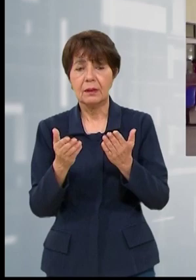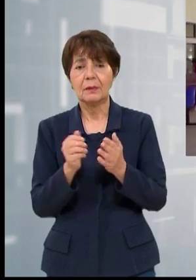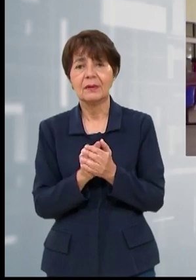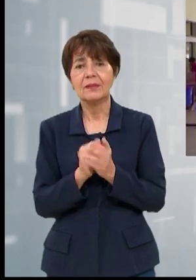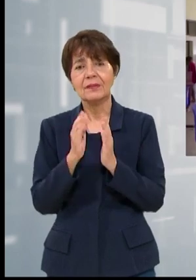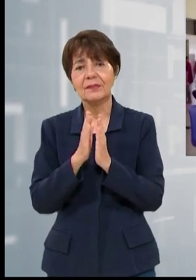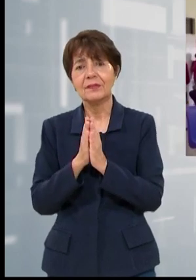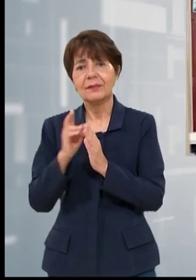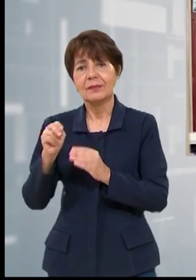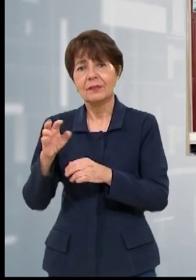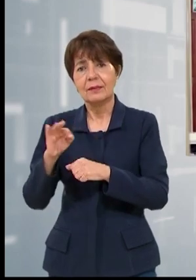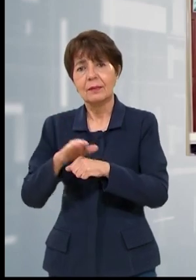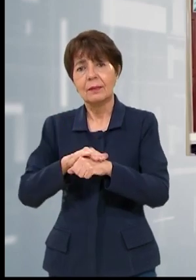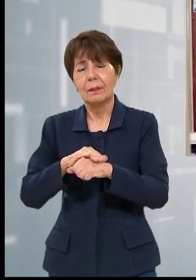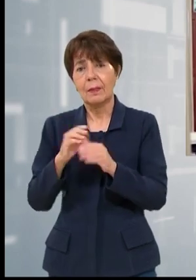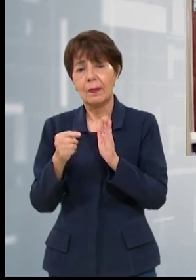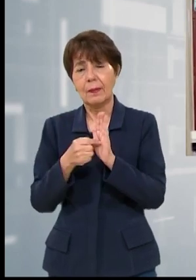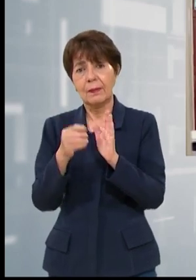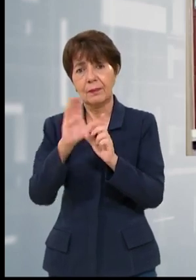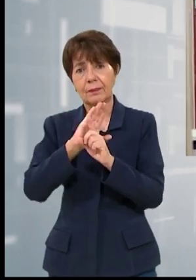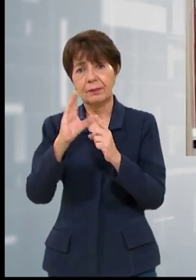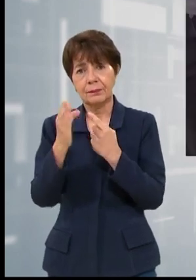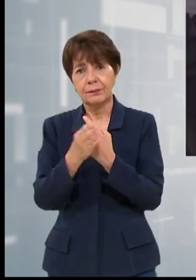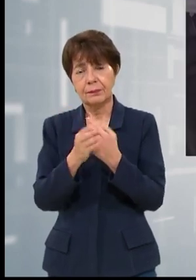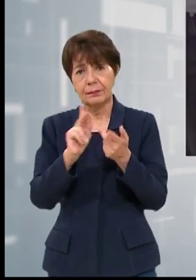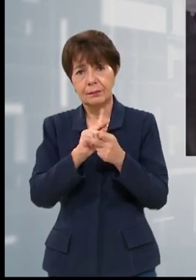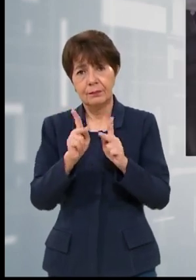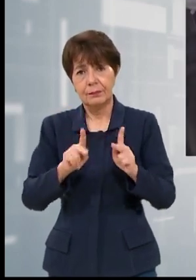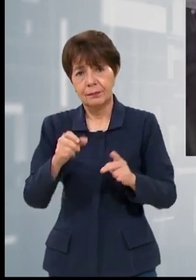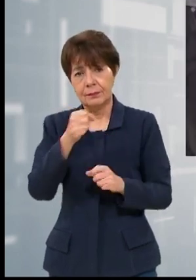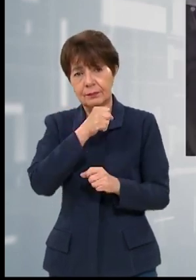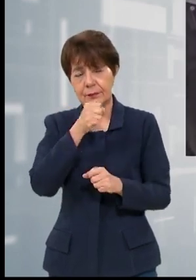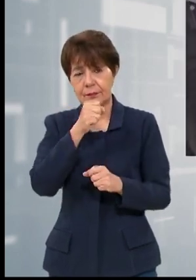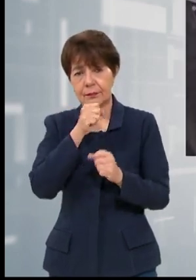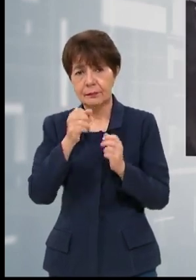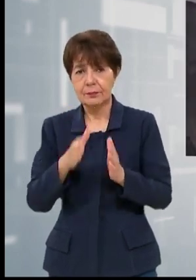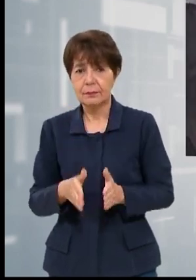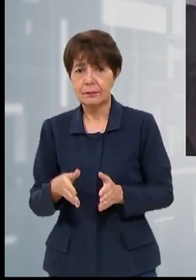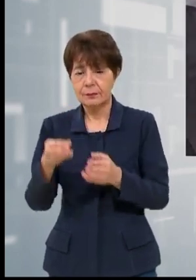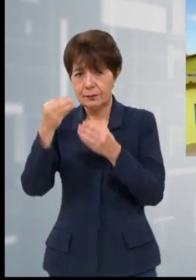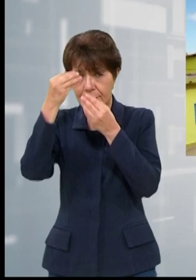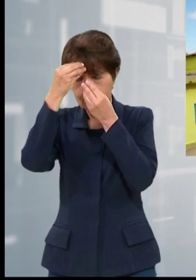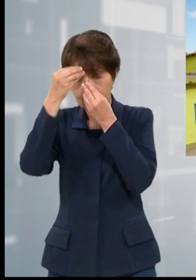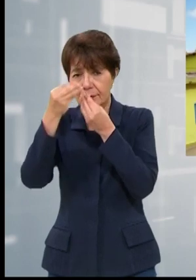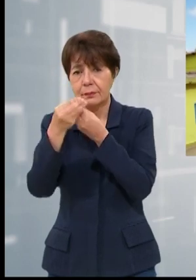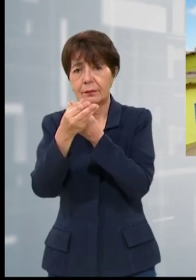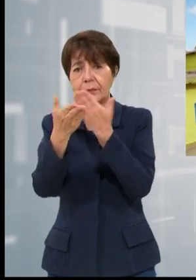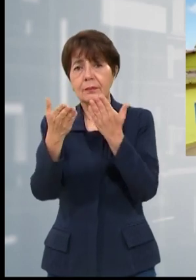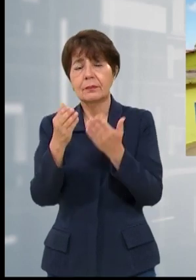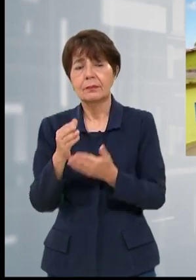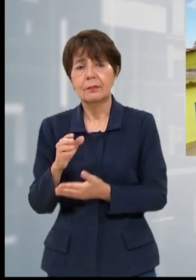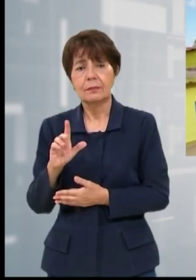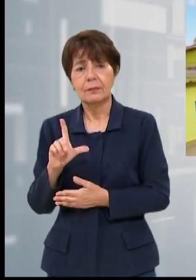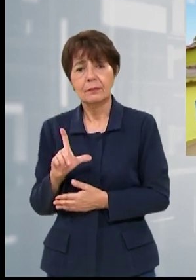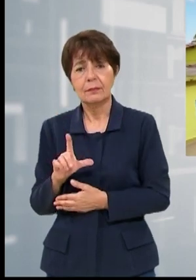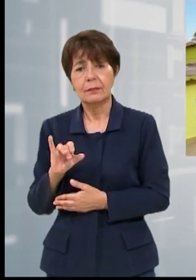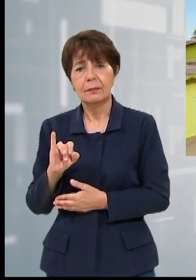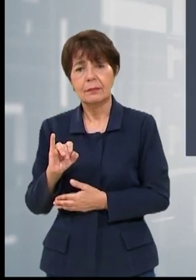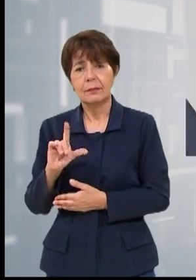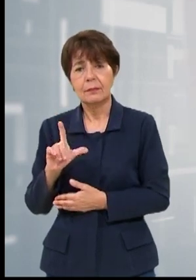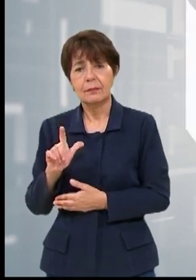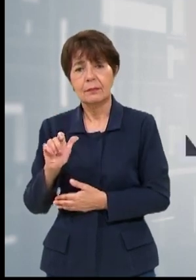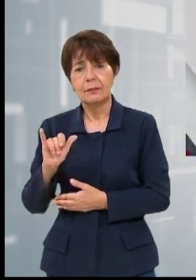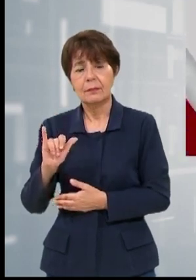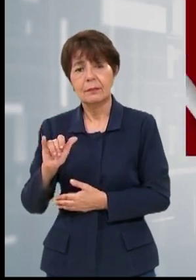Desde Zuliava Medios y Notifides, le invitamos a fomentar una cultura de paz. Con imágenes de Nelson Montes, les informó Lilian Flores.